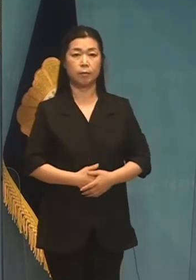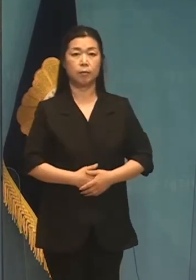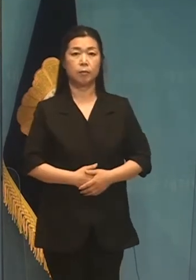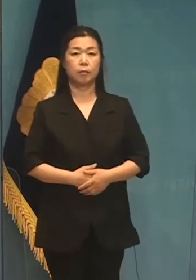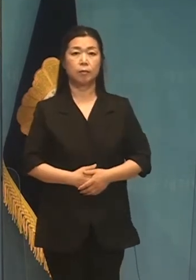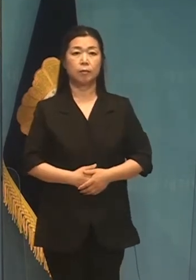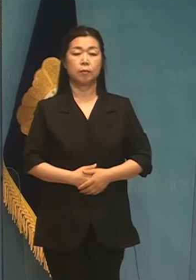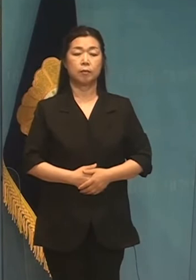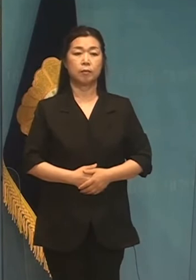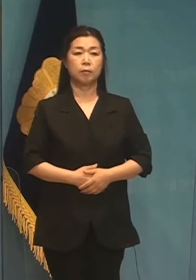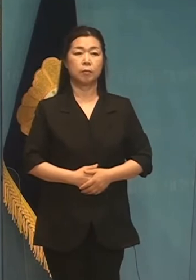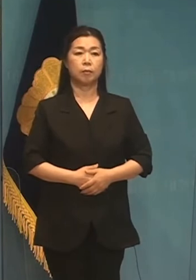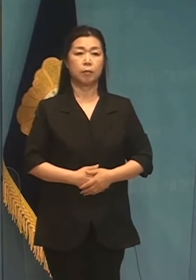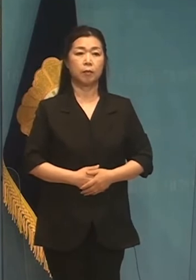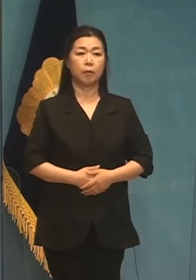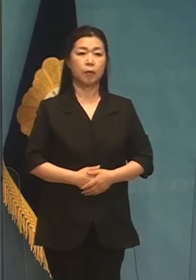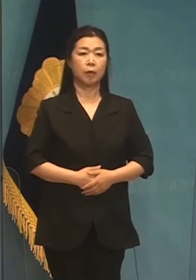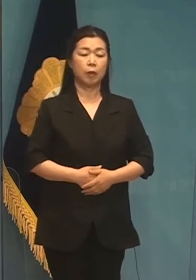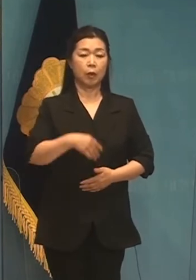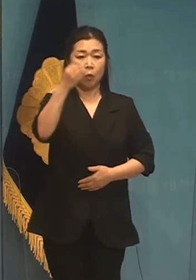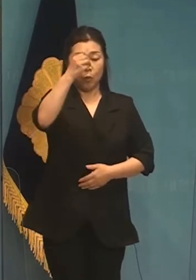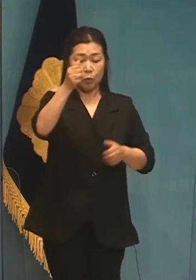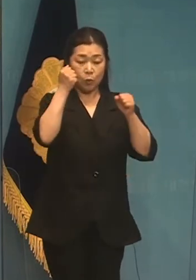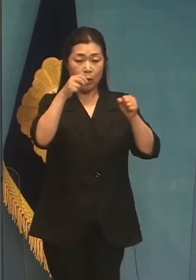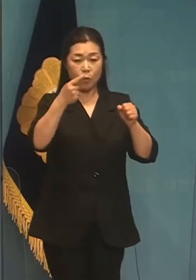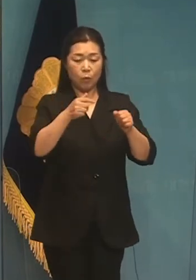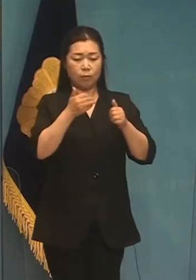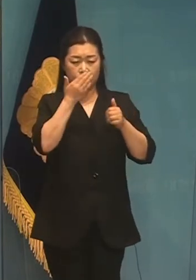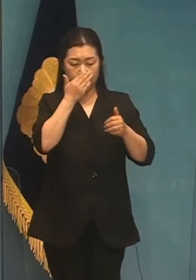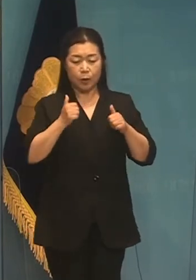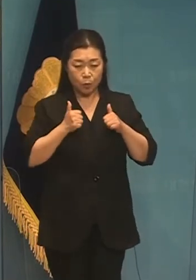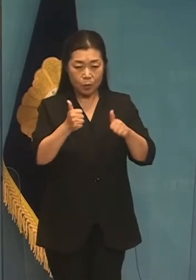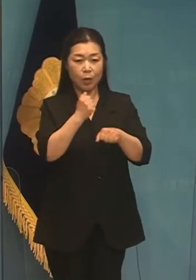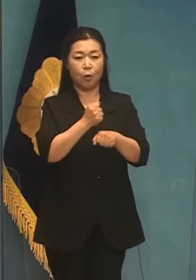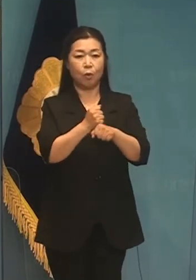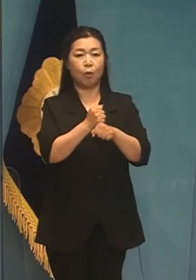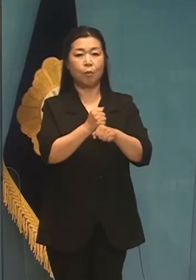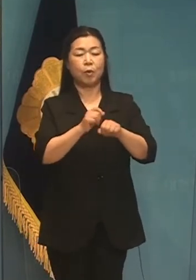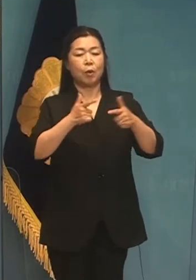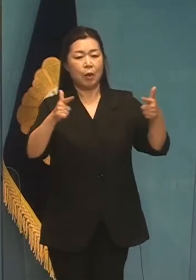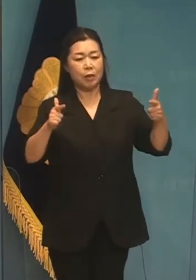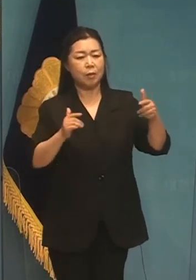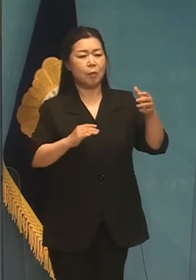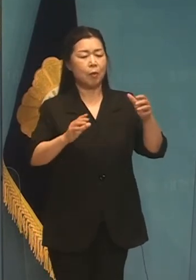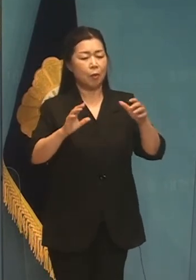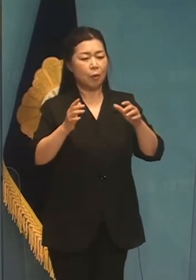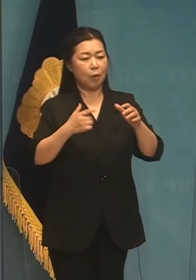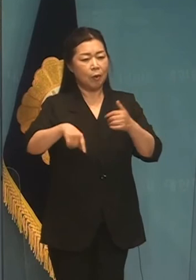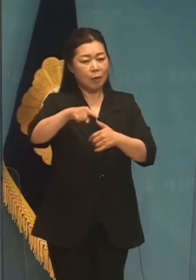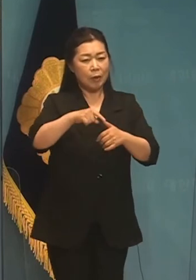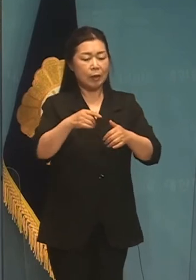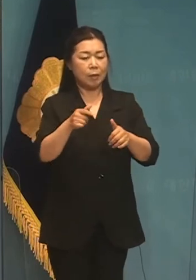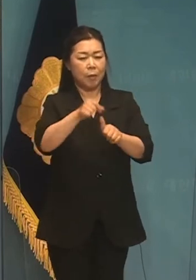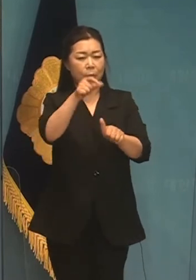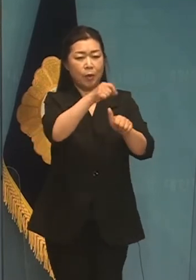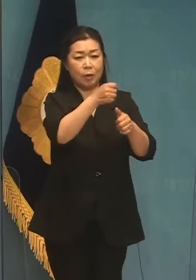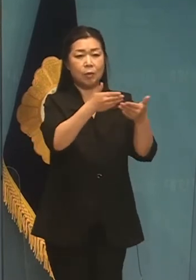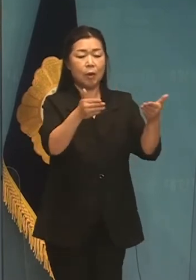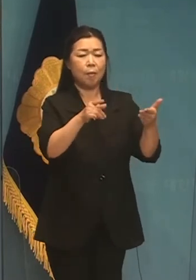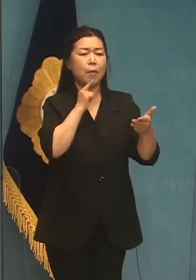고소형 인사, 성시정 정부, 캠프도 인사, 회전문 인사 등 이야기가 나오지 않도록 하겠습니다.